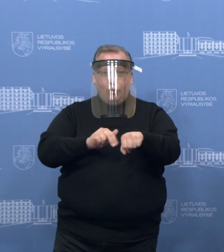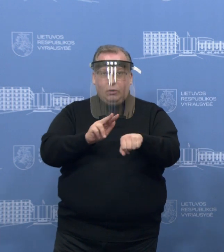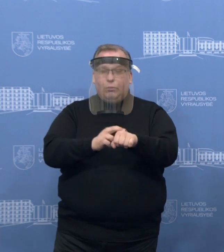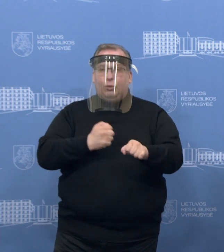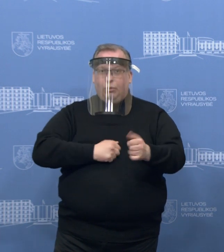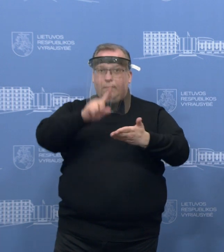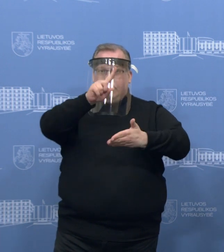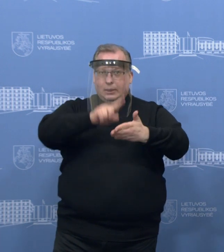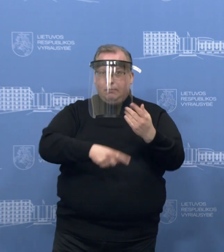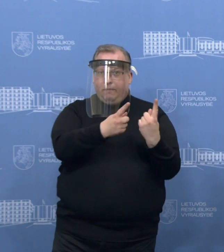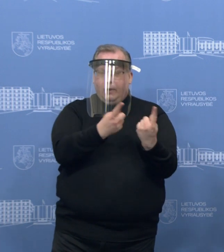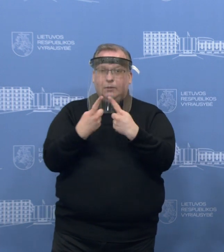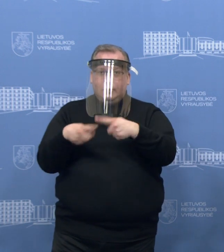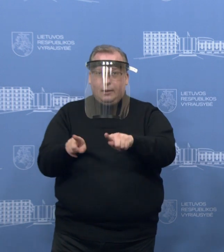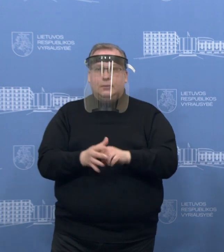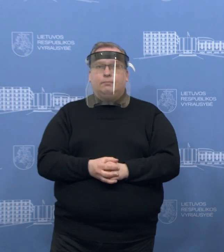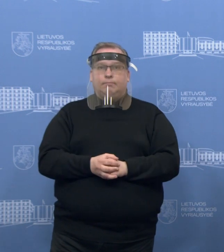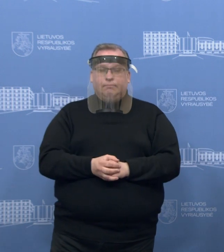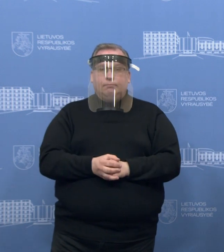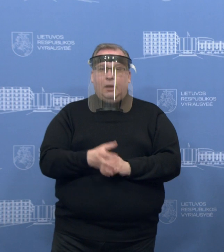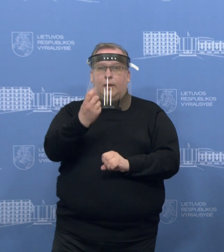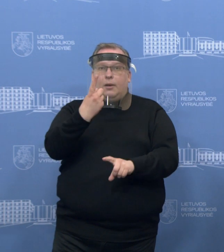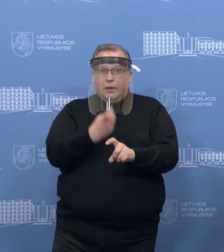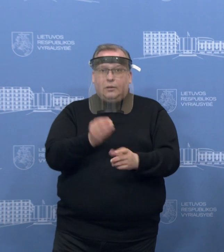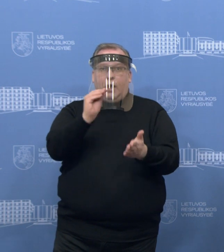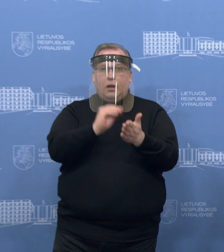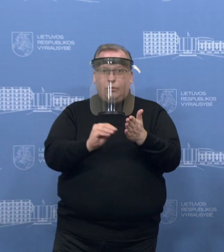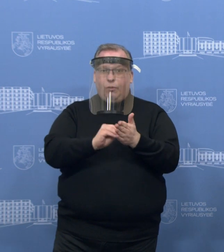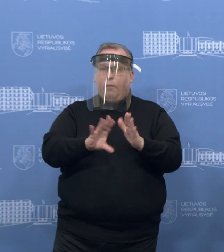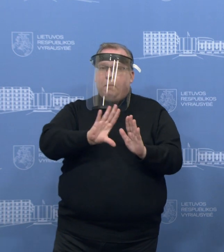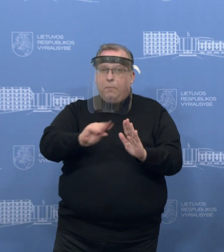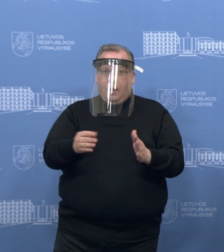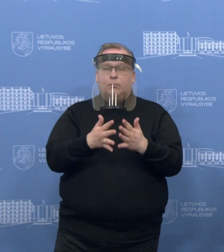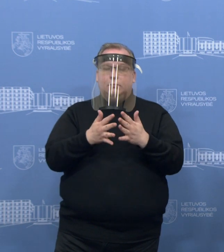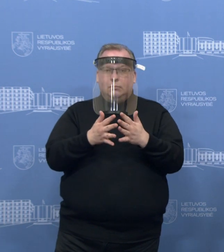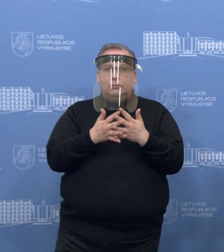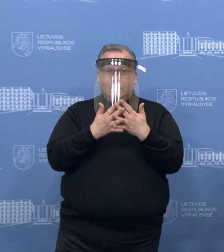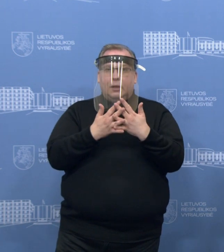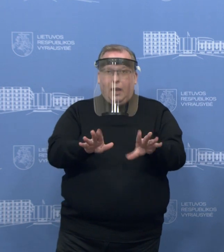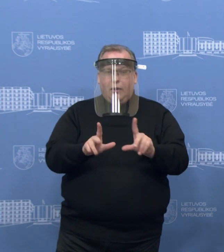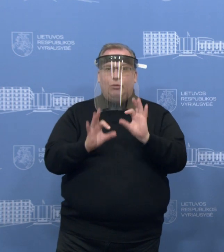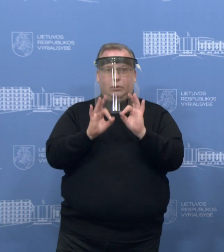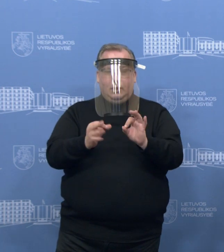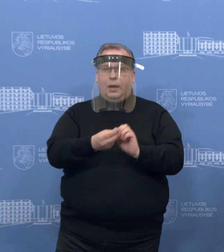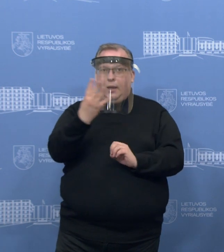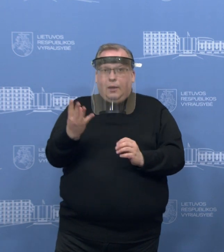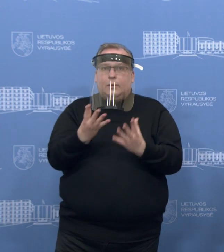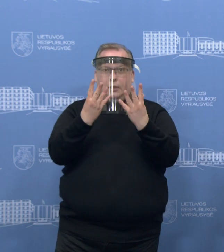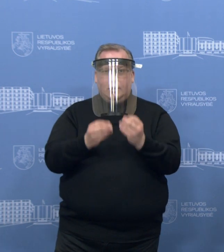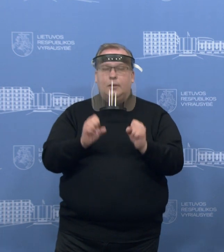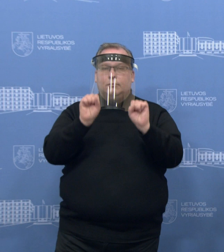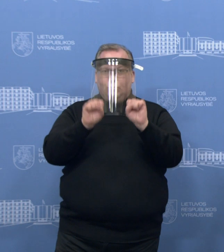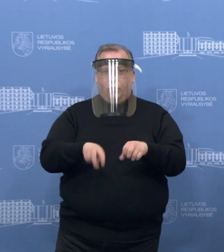pasitikėjimą vienas kitais ir dar kartą pabrėžiu, be būti norėkalingum, o tikrai tas kelias dienas galima iškesti,